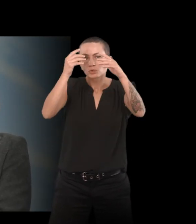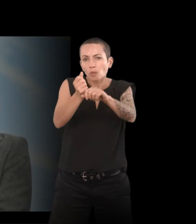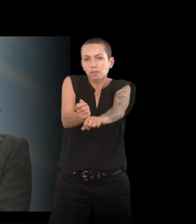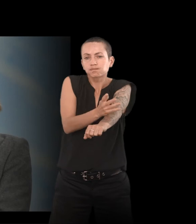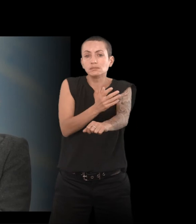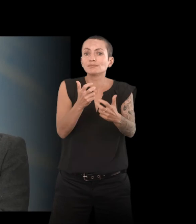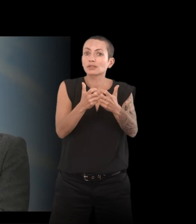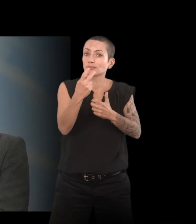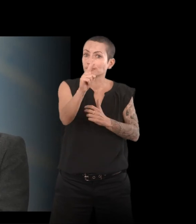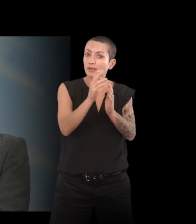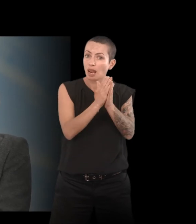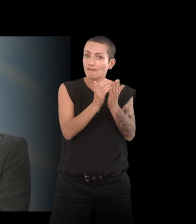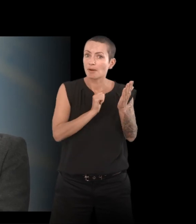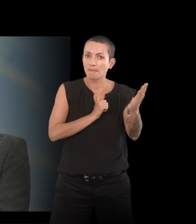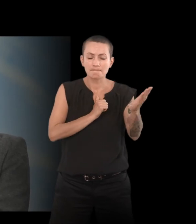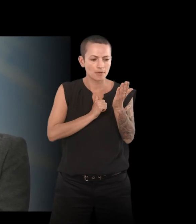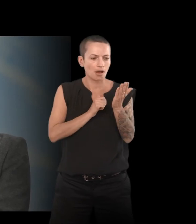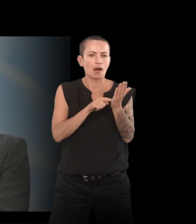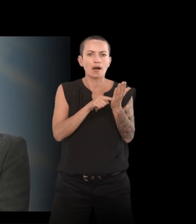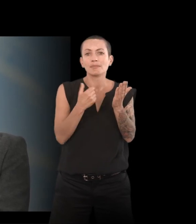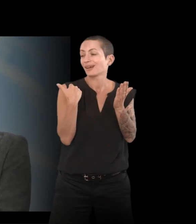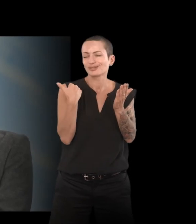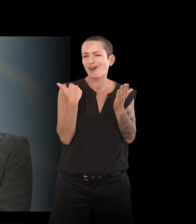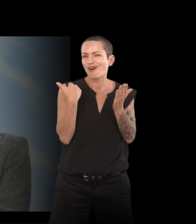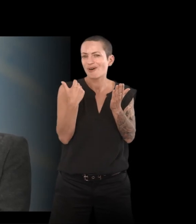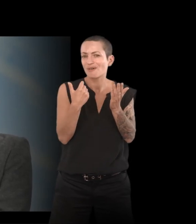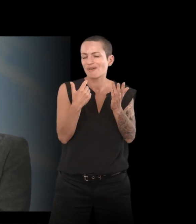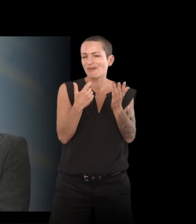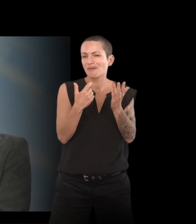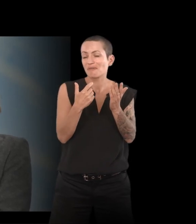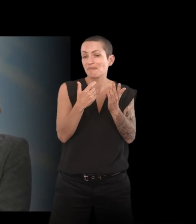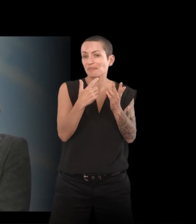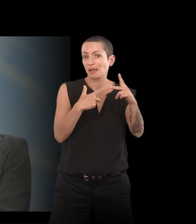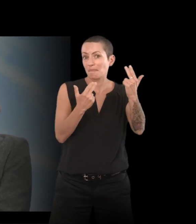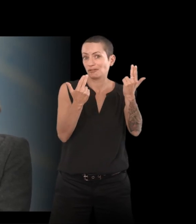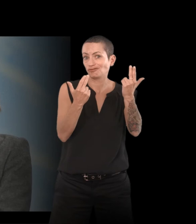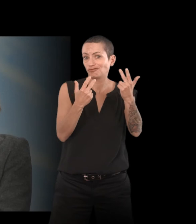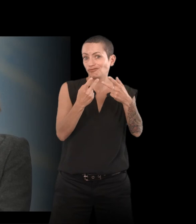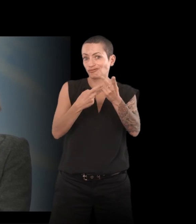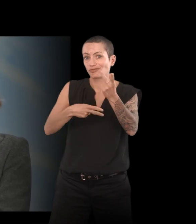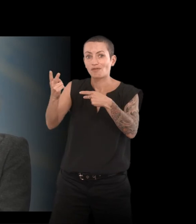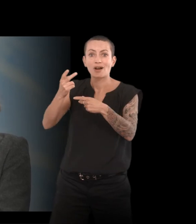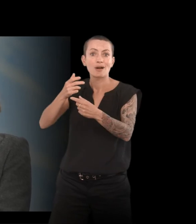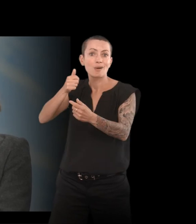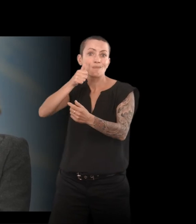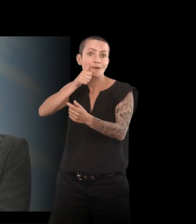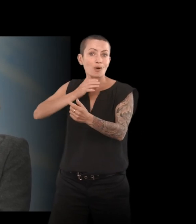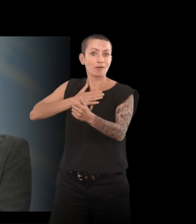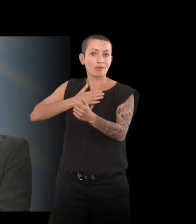l'avais utilisé aussi. J'avais envoyé des pages très récemment à ma maman, par exemple, parce que c'est dur pour un parent d'avoir son enfant qui est